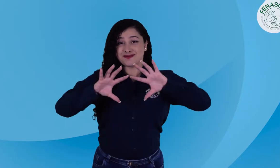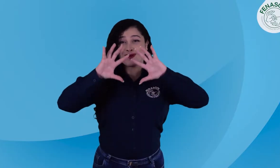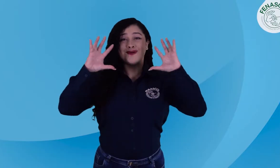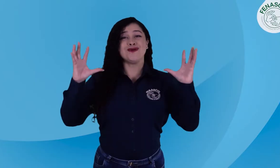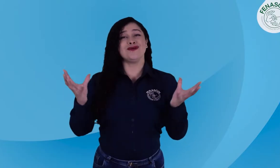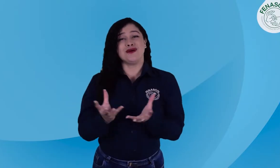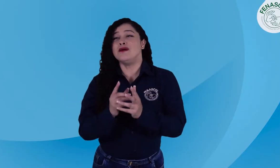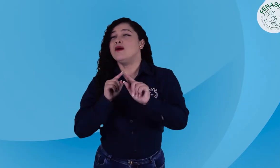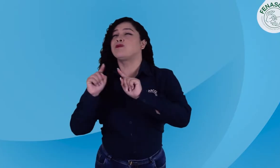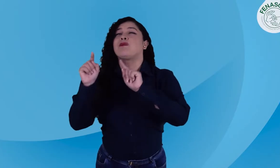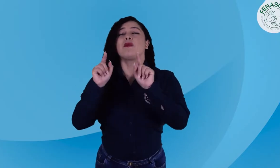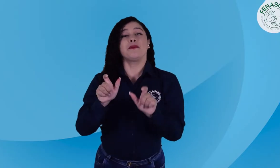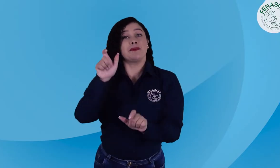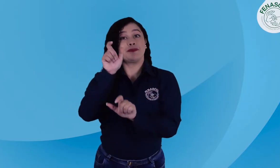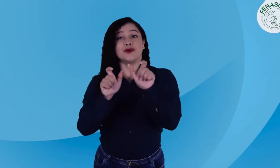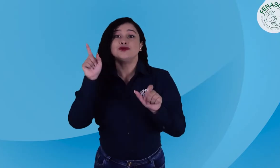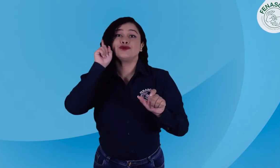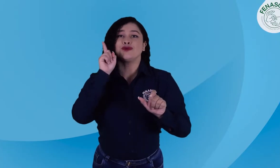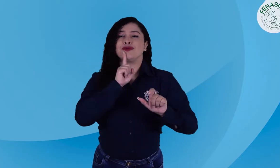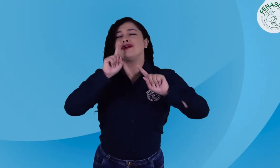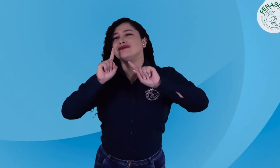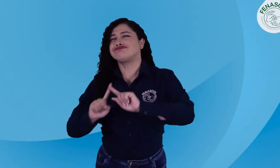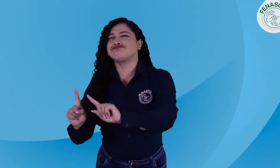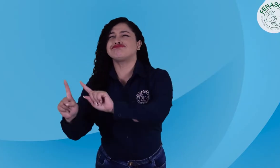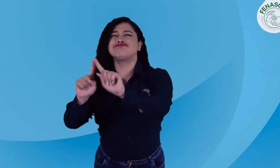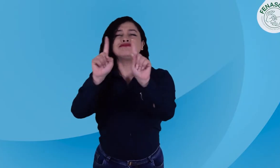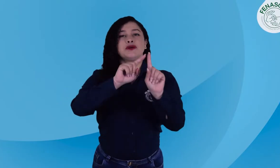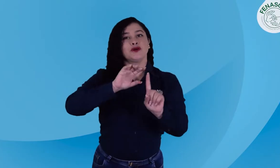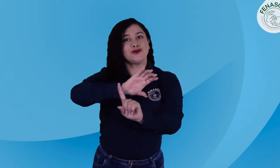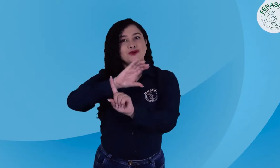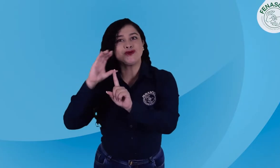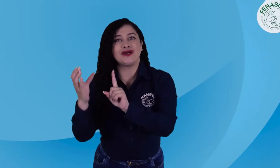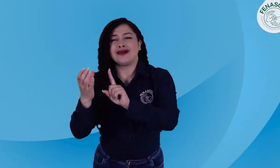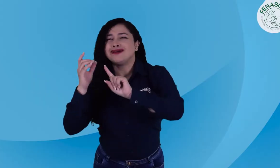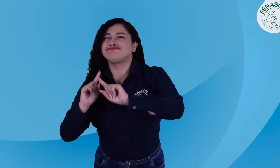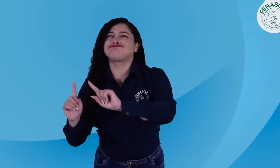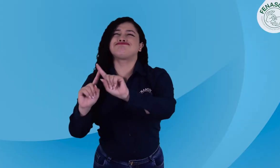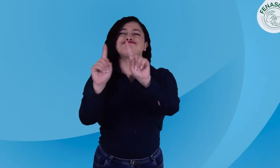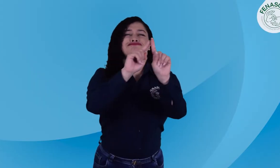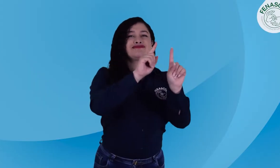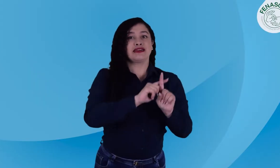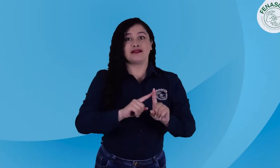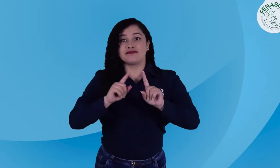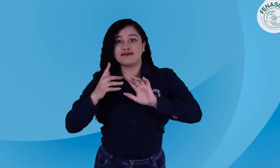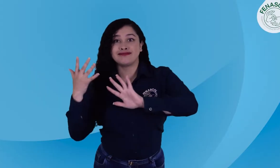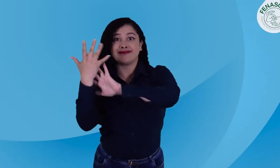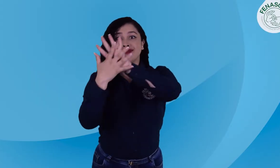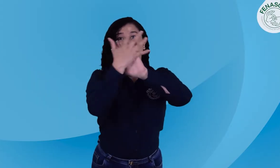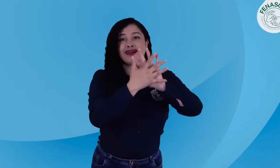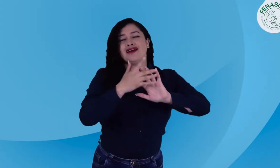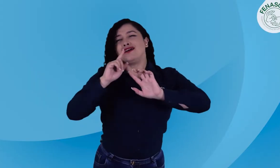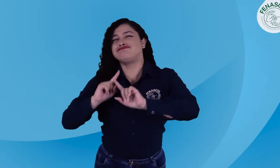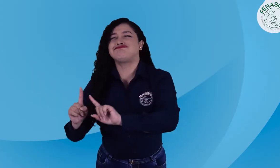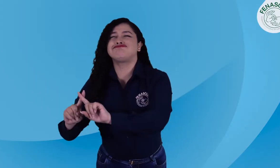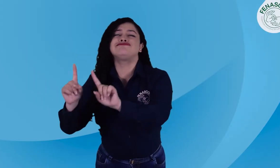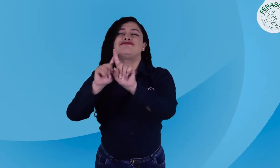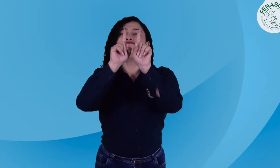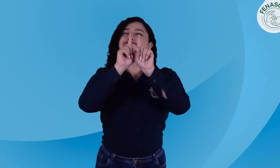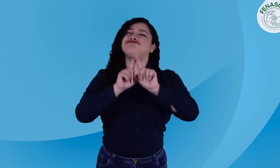En el mundo, encontramos una gran diversidad de personas sordas, de diferentes culturas y usuarios de